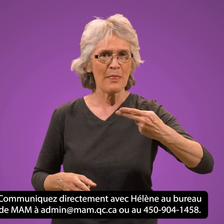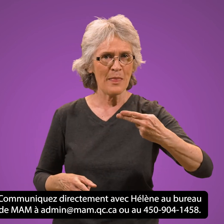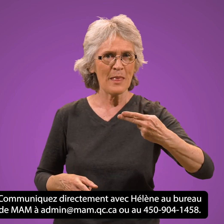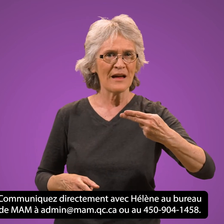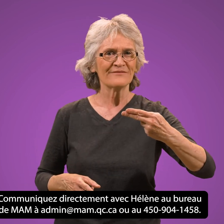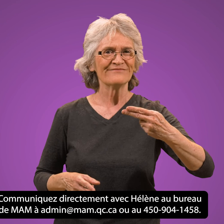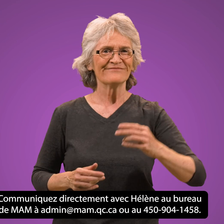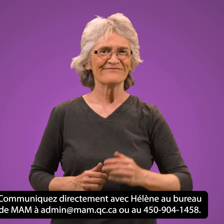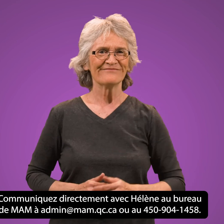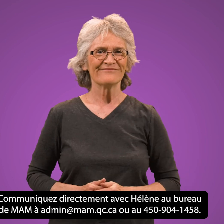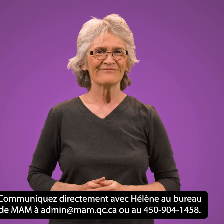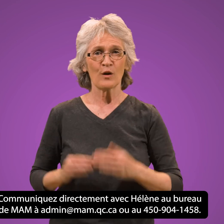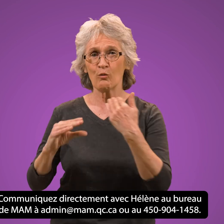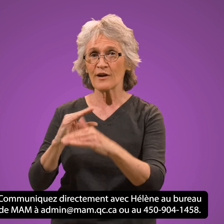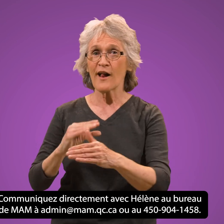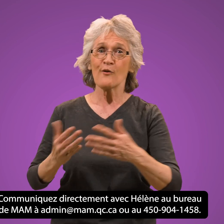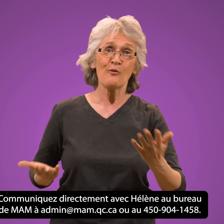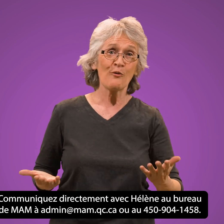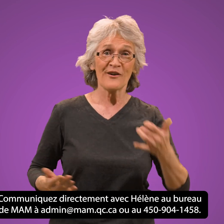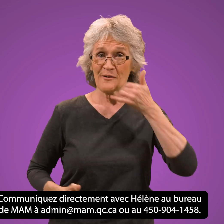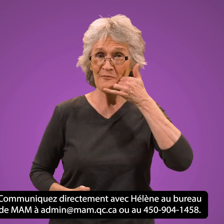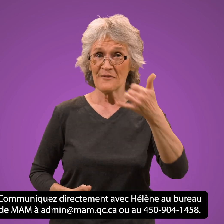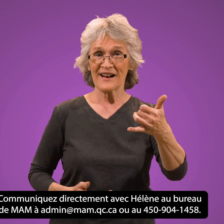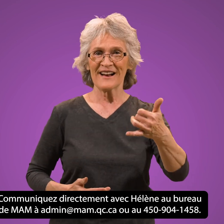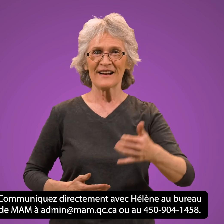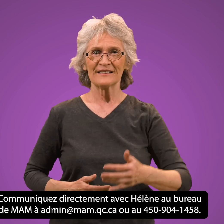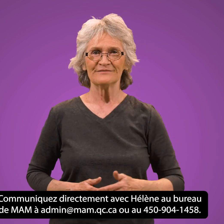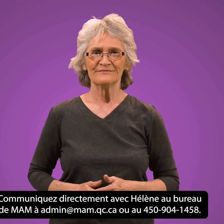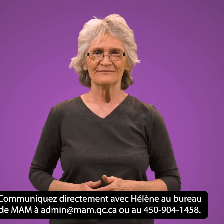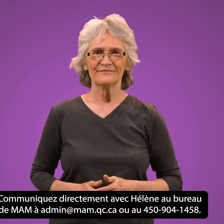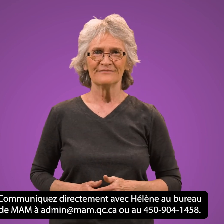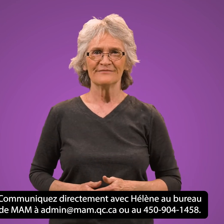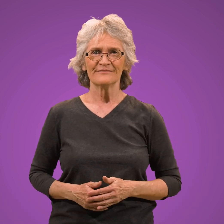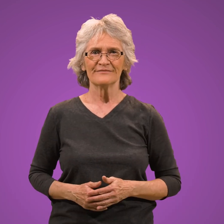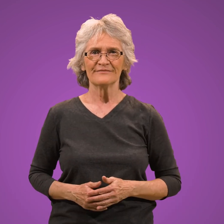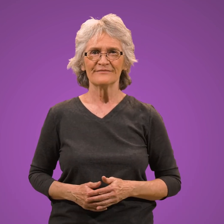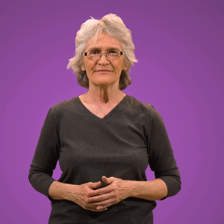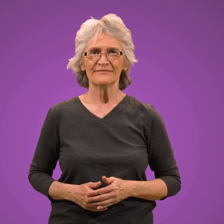.ca ou au 450-904-1458.-titrage Société